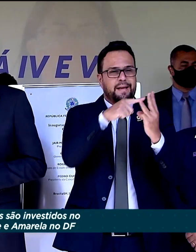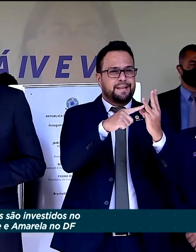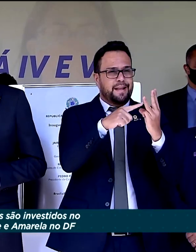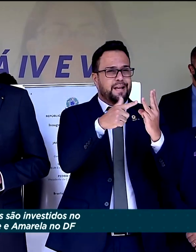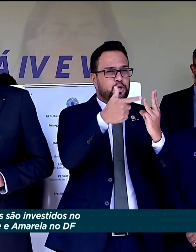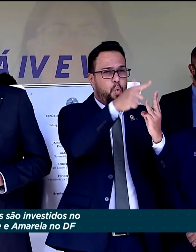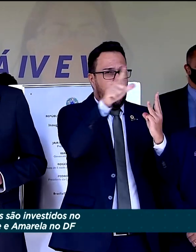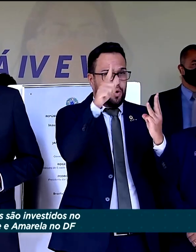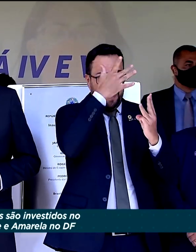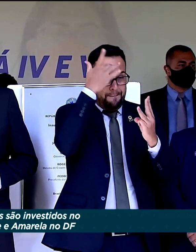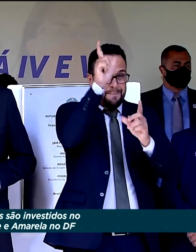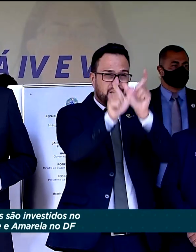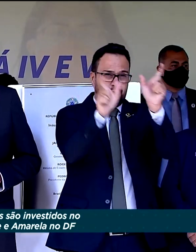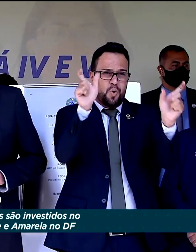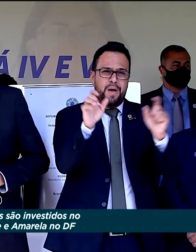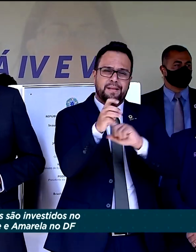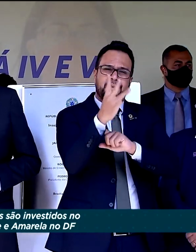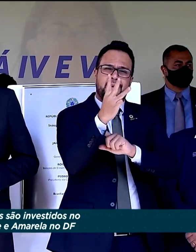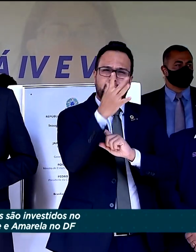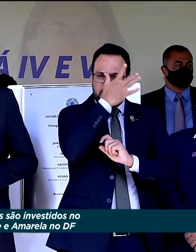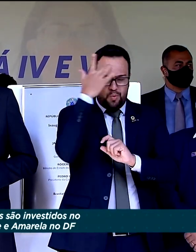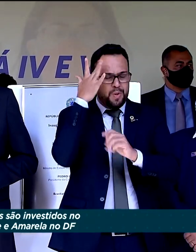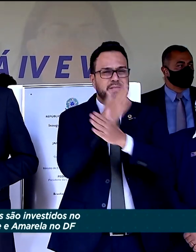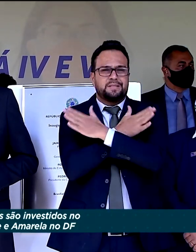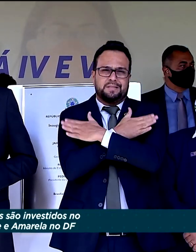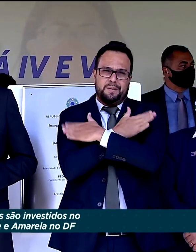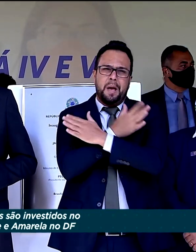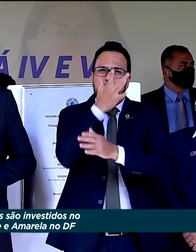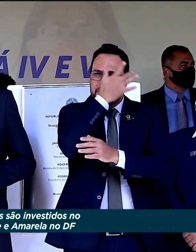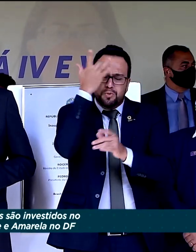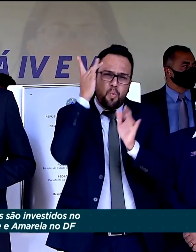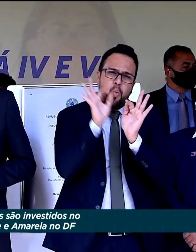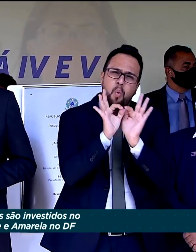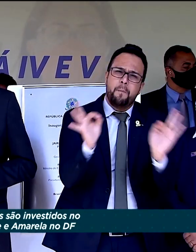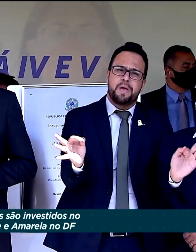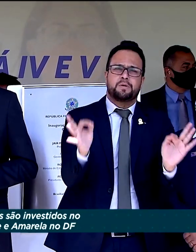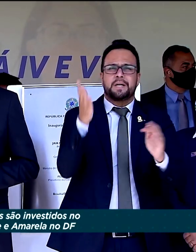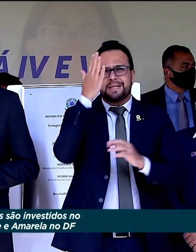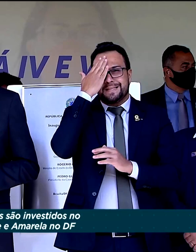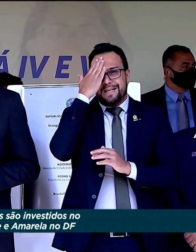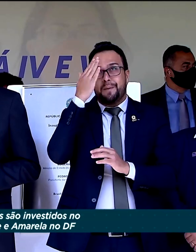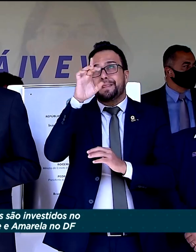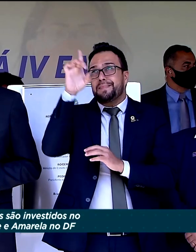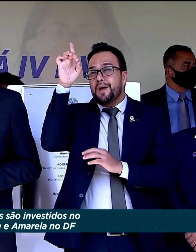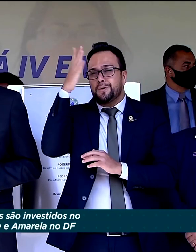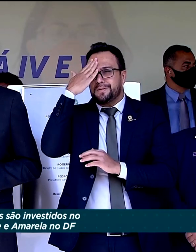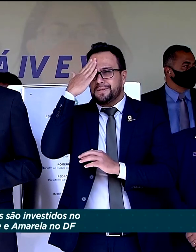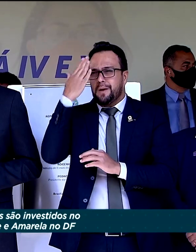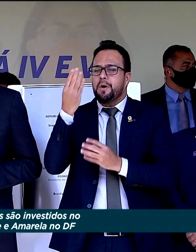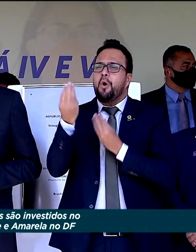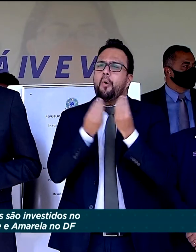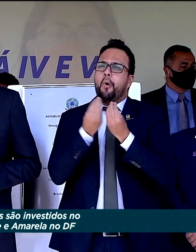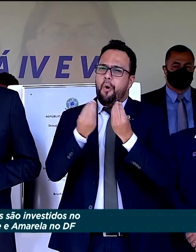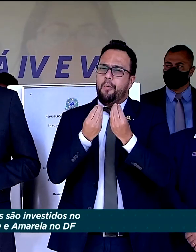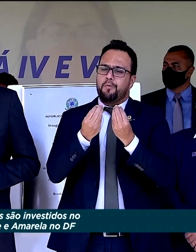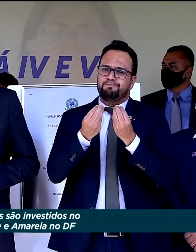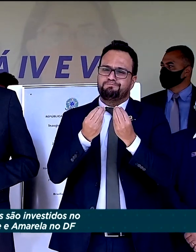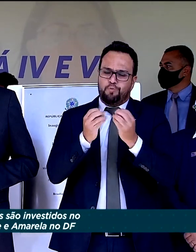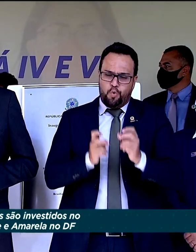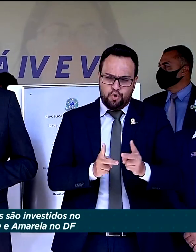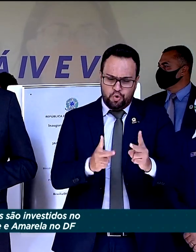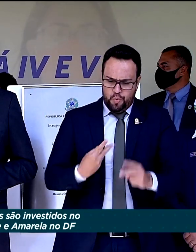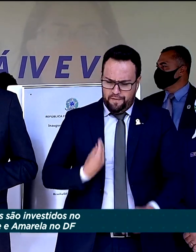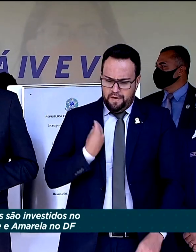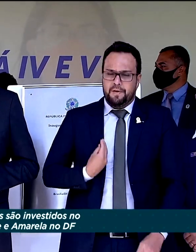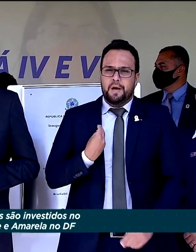Três desempregados, pessoas humildes. Só Deus sabe como estão sobrevivendo. É o discurso que eu